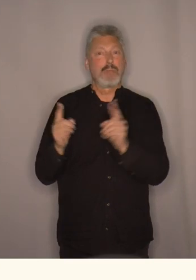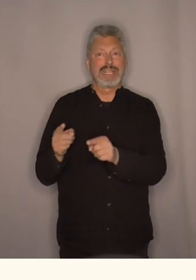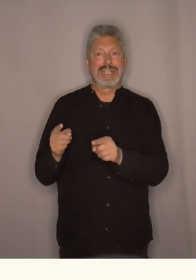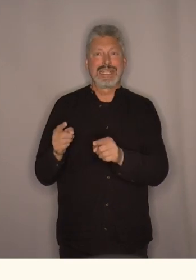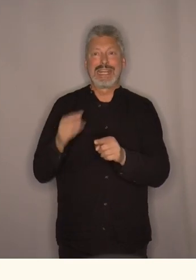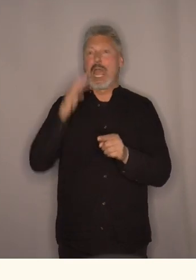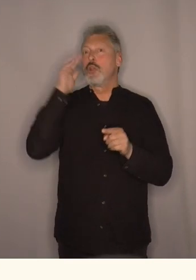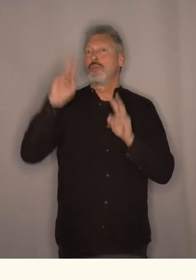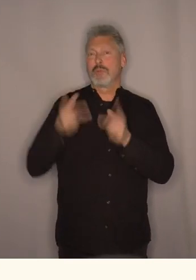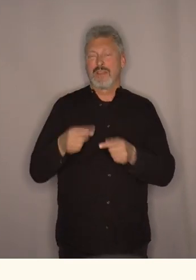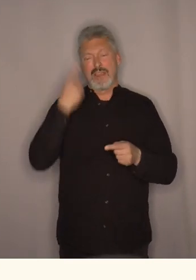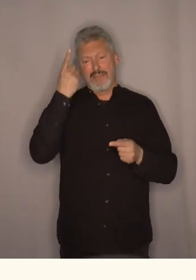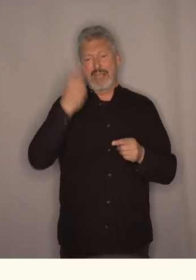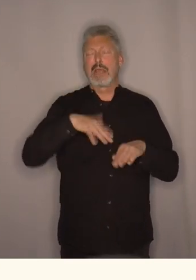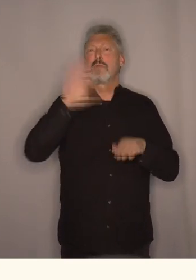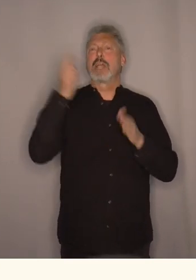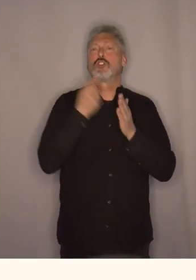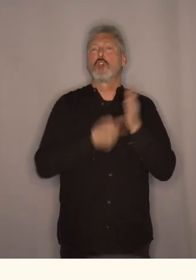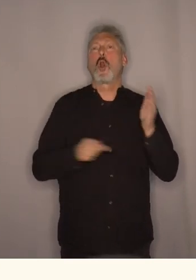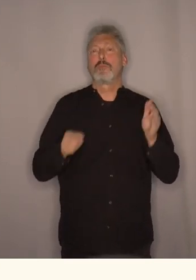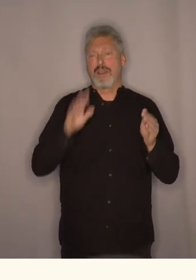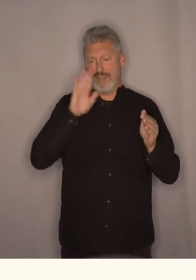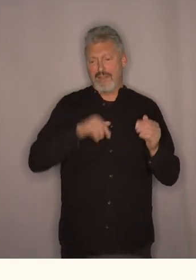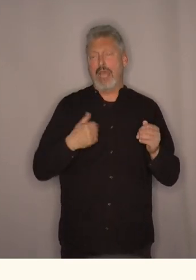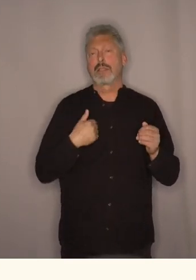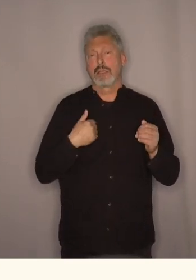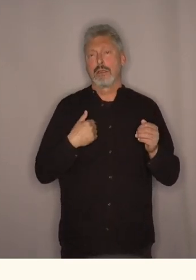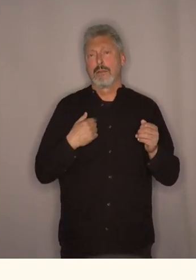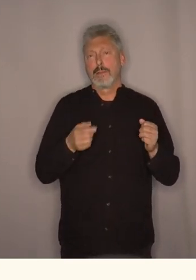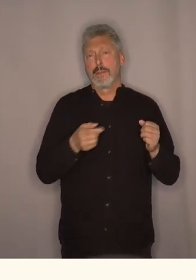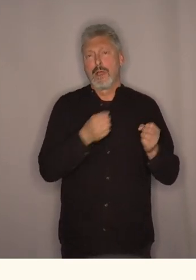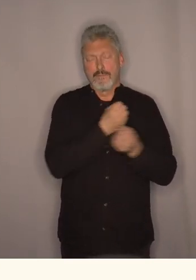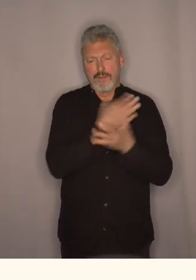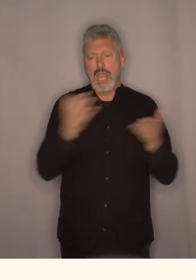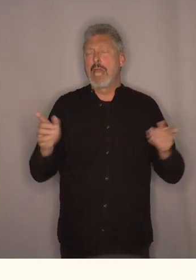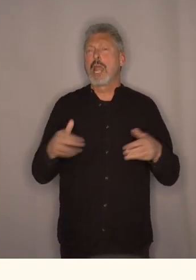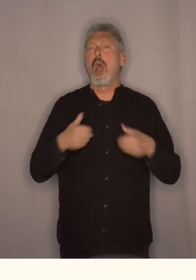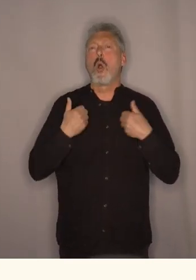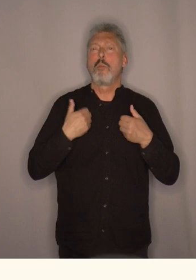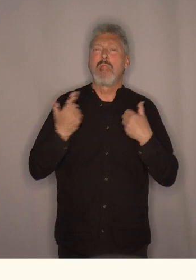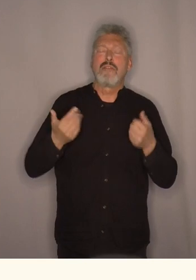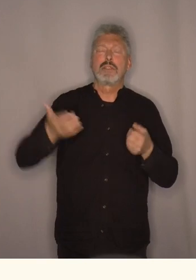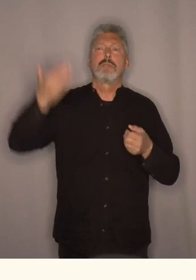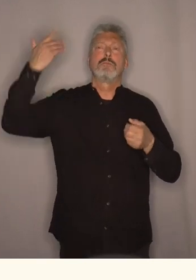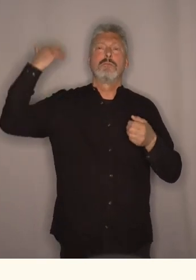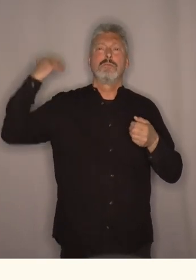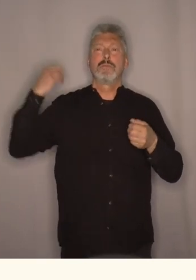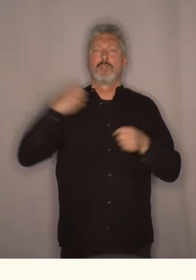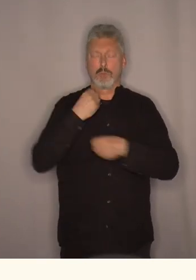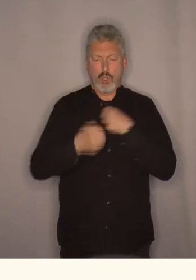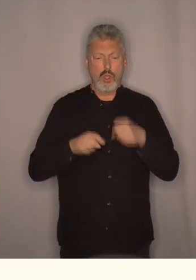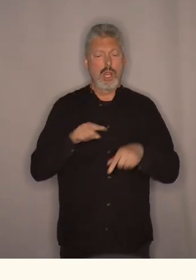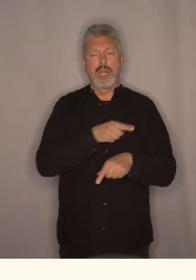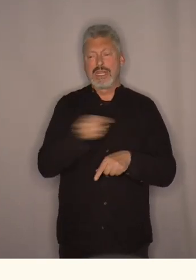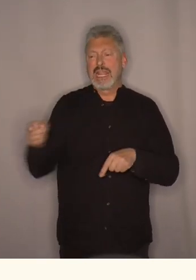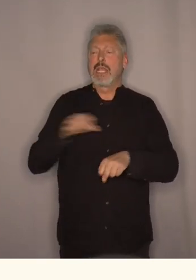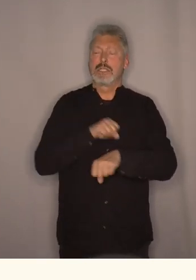Vi vet at rusbrukere er blant de mest sårbare i samfunnet vårt. Flere har opplevelser i fortiden som gjør at de sliter.